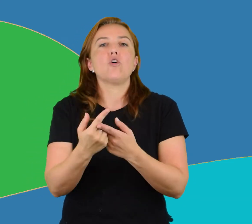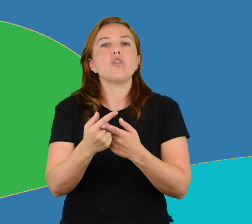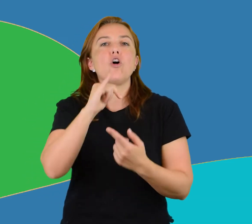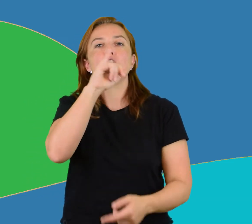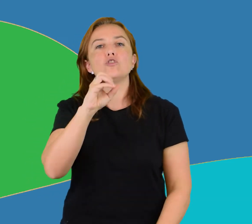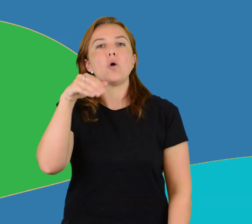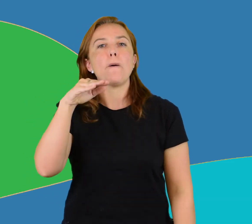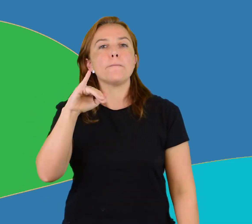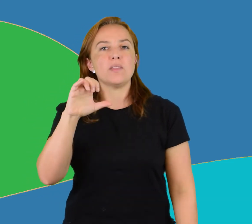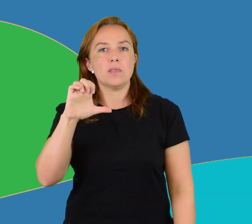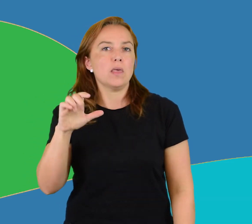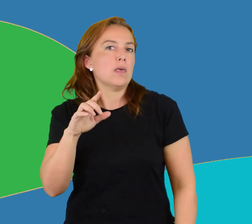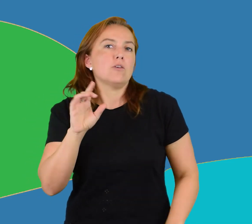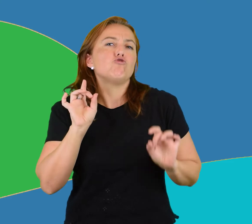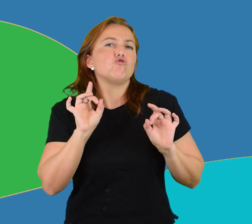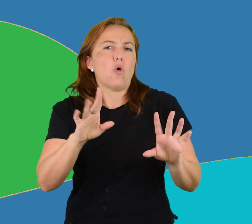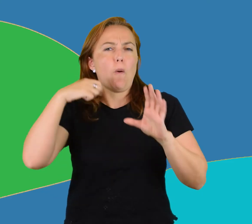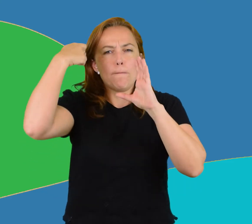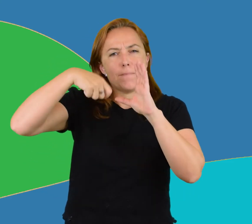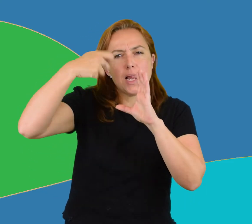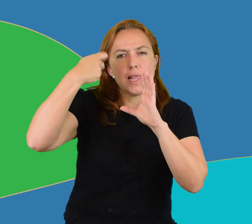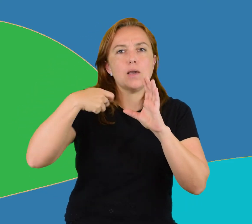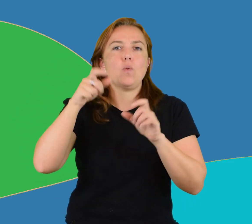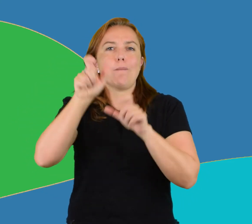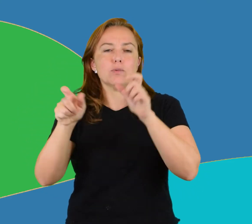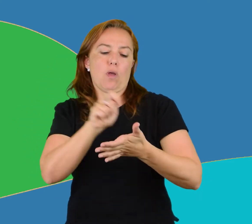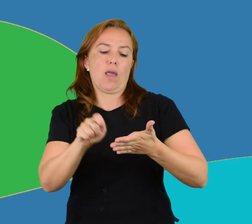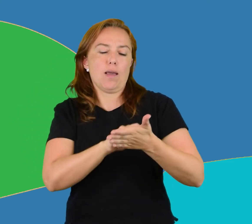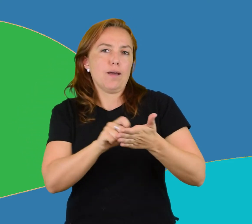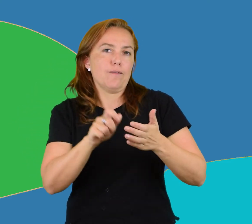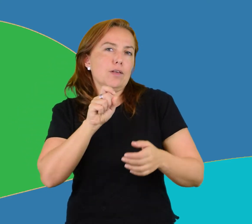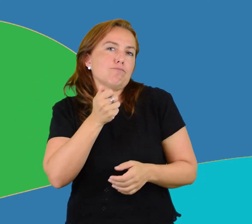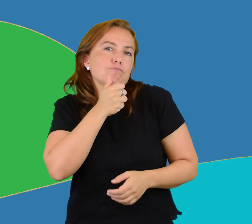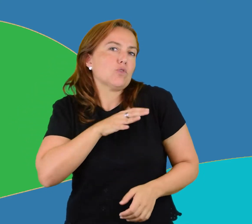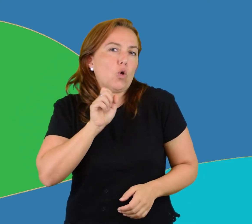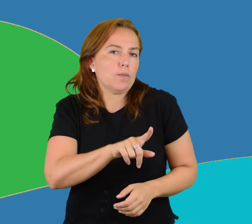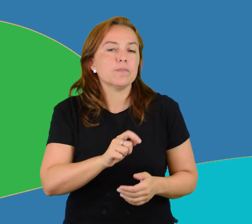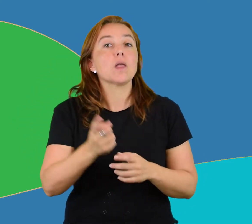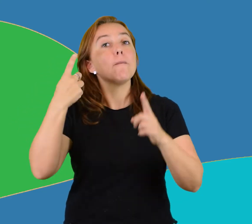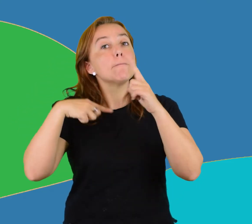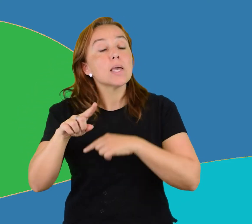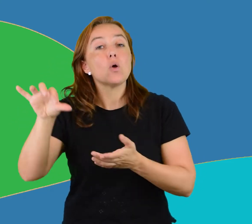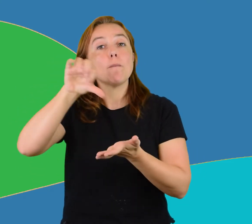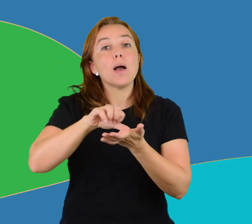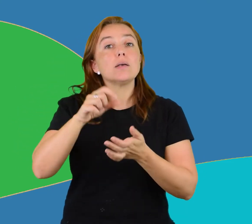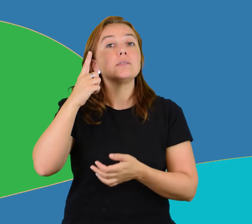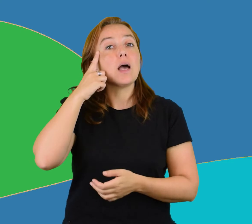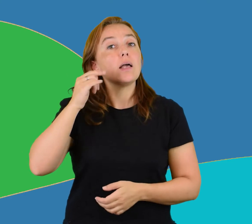escritores o directores de cine. Pero lo cierto que en Haití forman parte de la vida real.